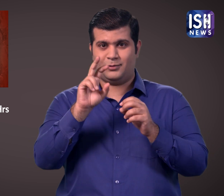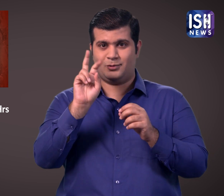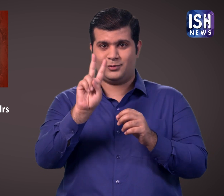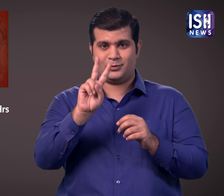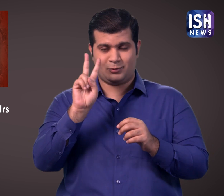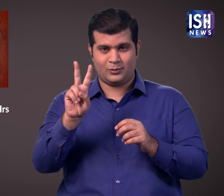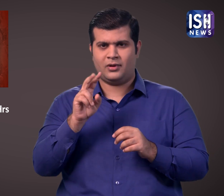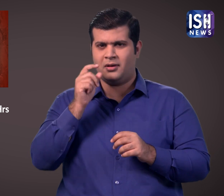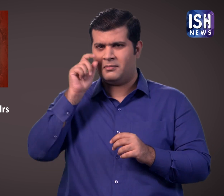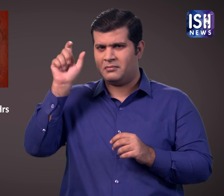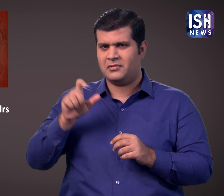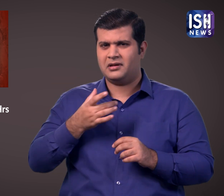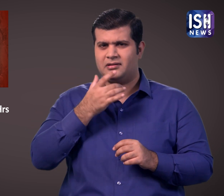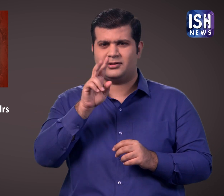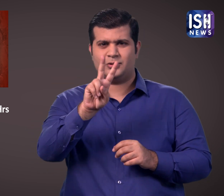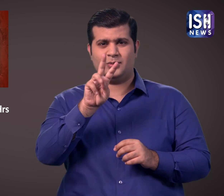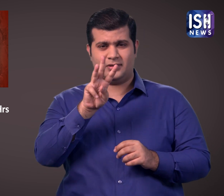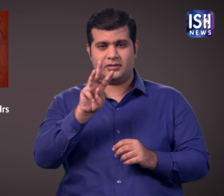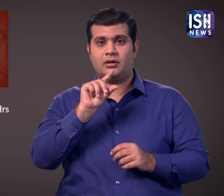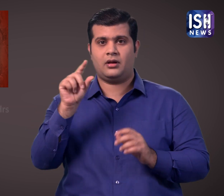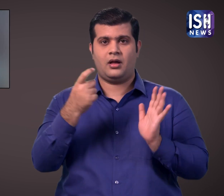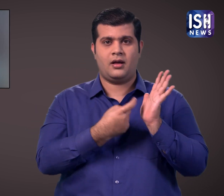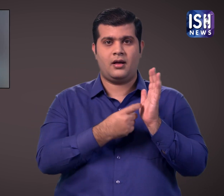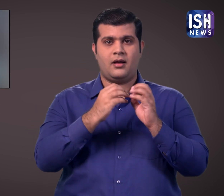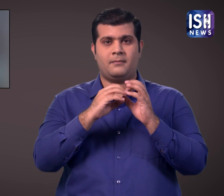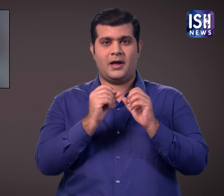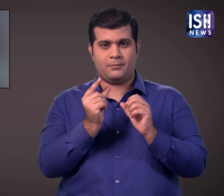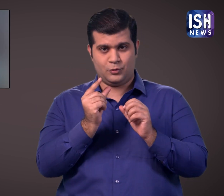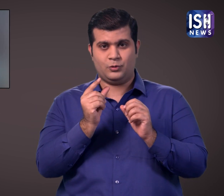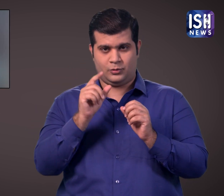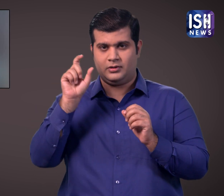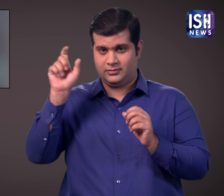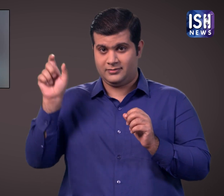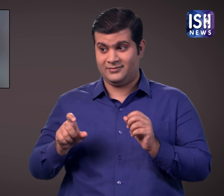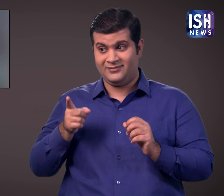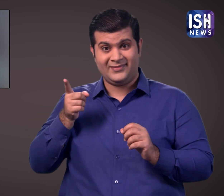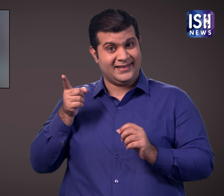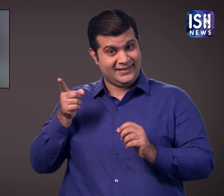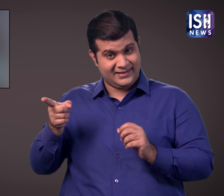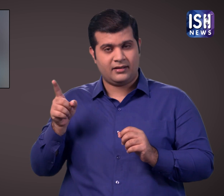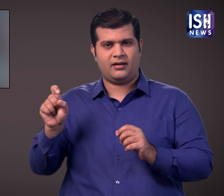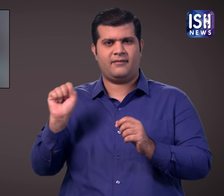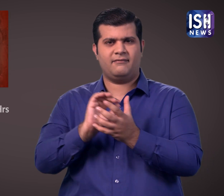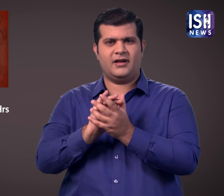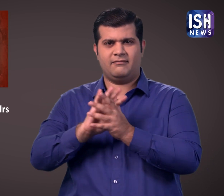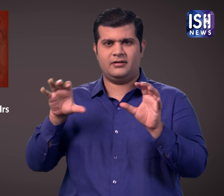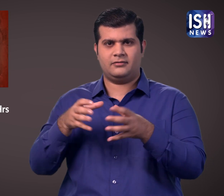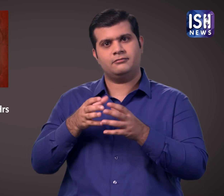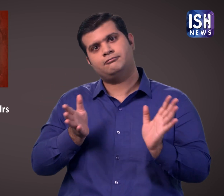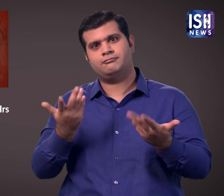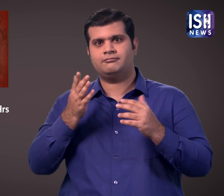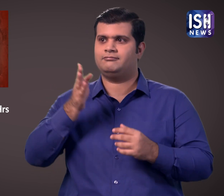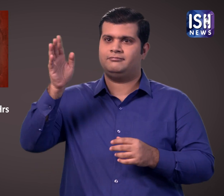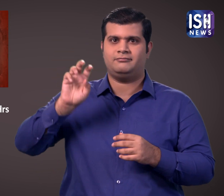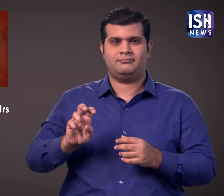23 साल के आर बाबू और उनके दोस्त 7 फरवरी 2022 की सुबह कुरुम्बाची की पहाडियों पर चड़े